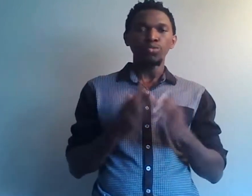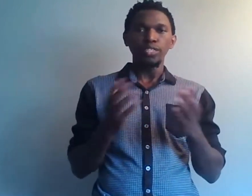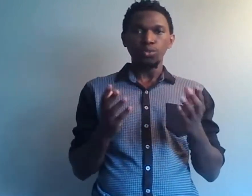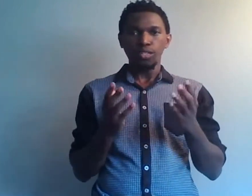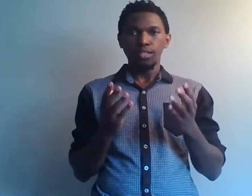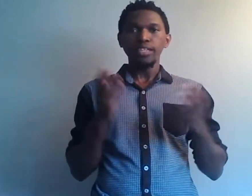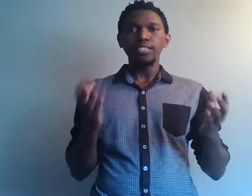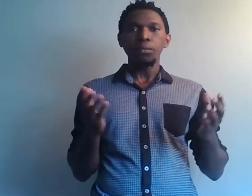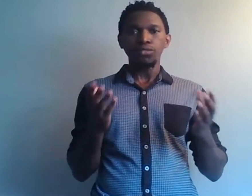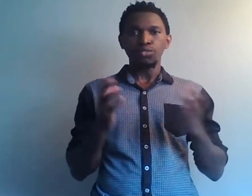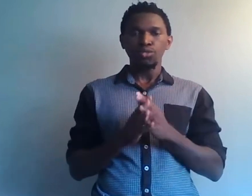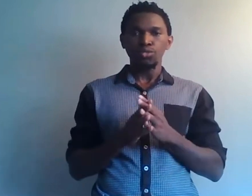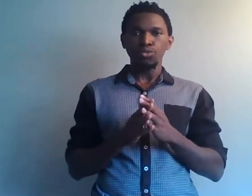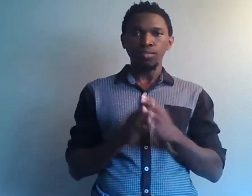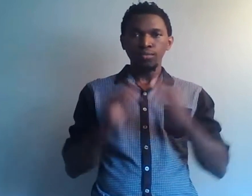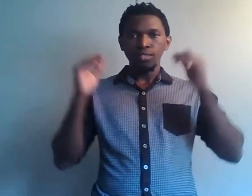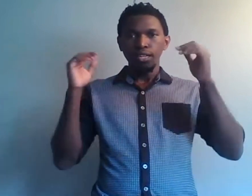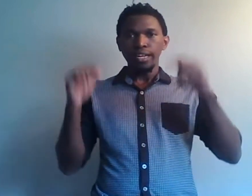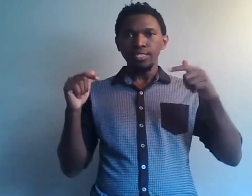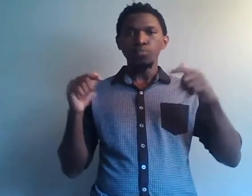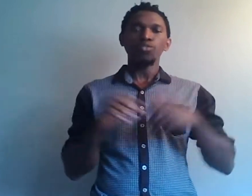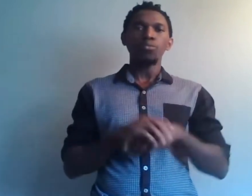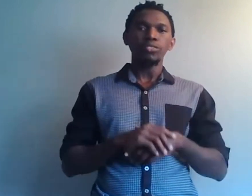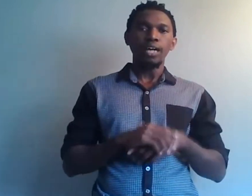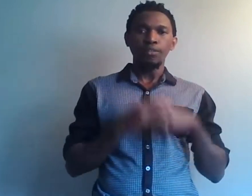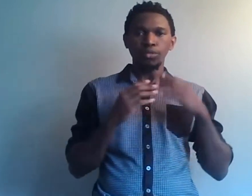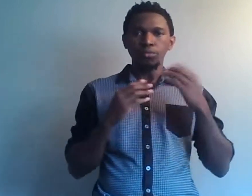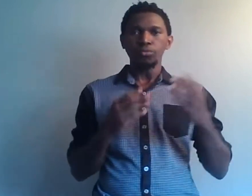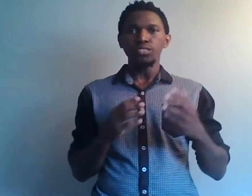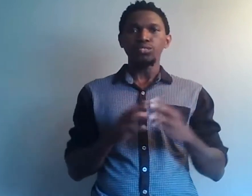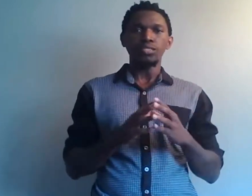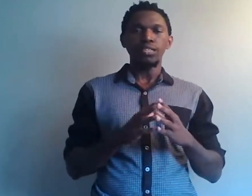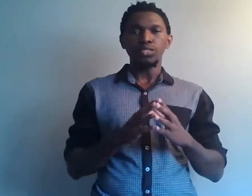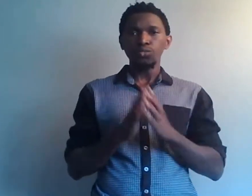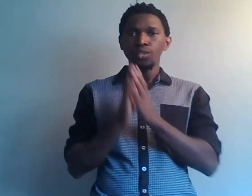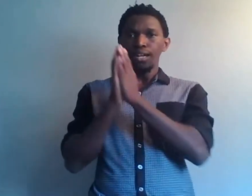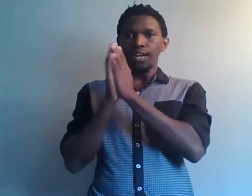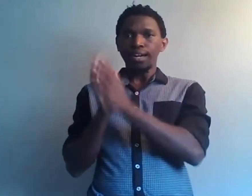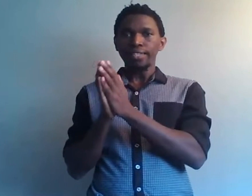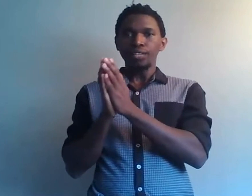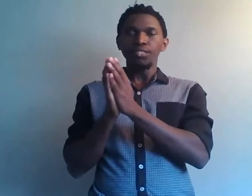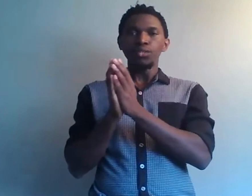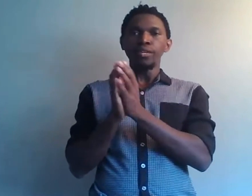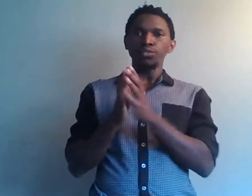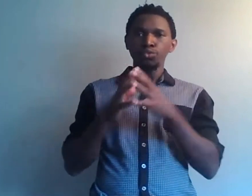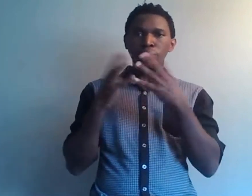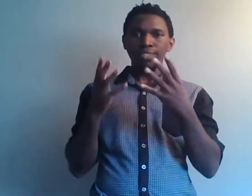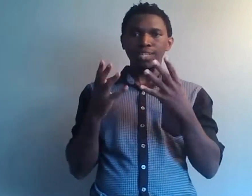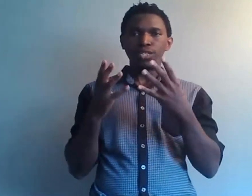détruire ? Quelle est ta position sur le sujet ? Laisse-le-moi en commentaire afin qu'on puisse discuter et surtout like la vidéo et surtout partage-la